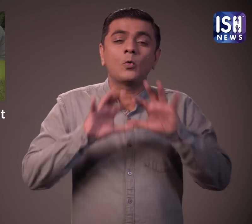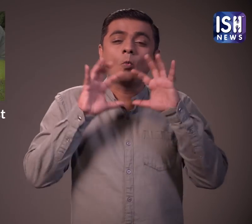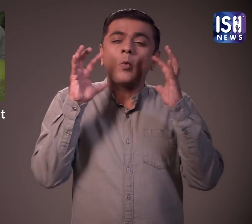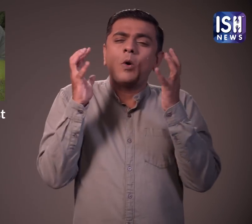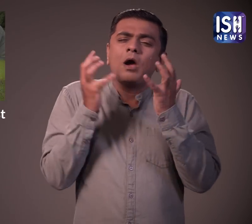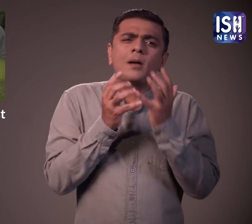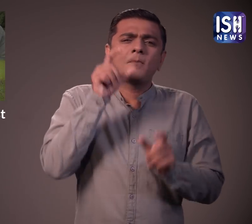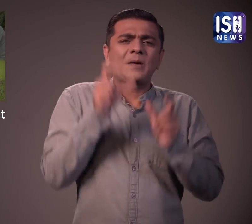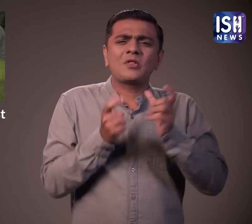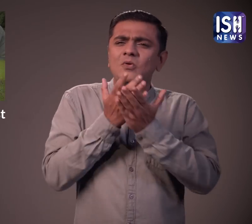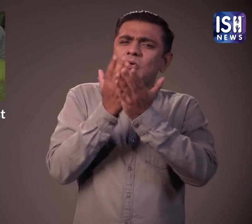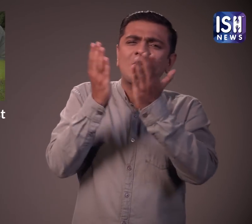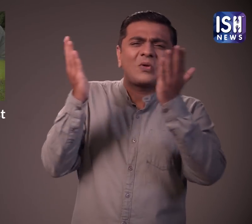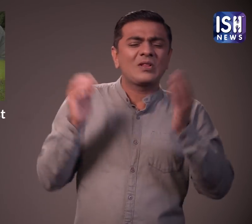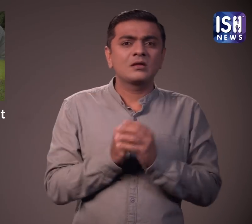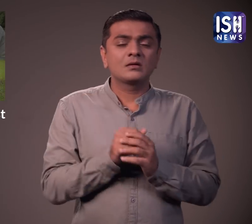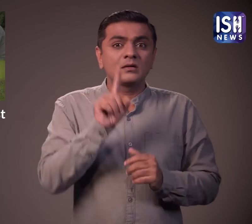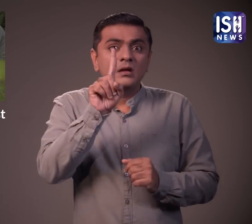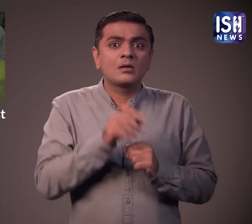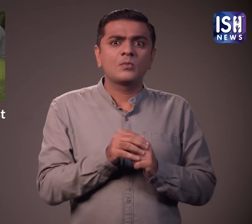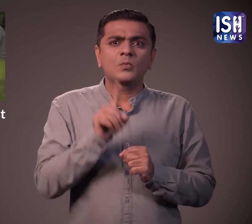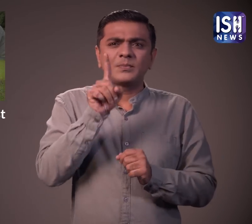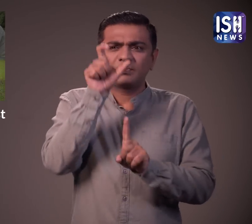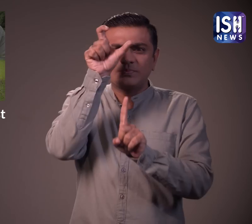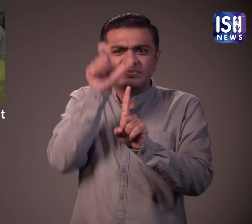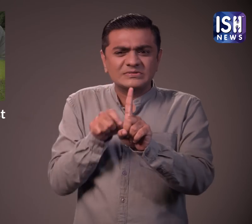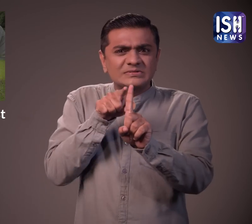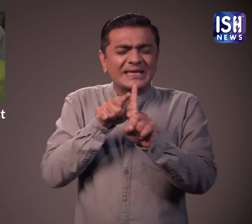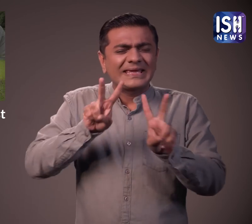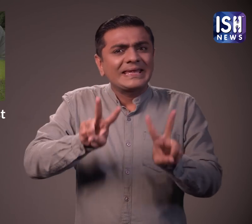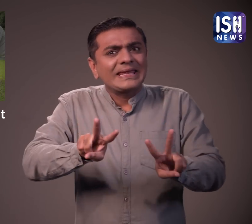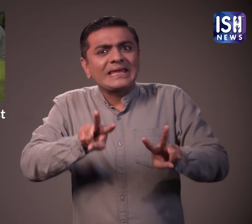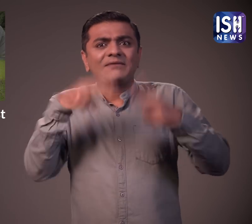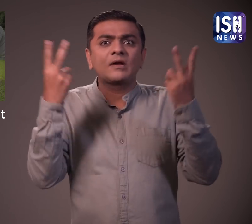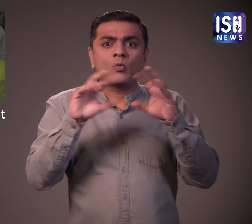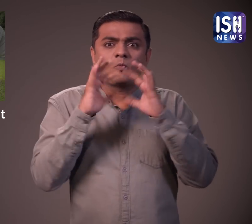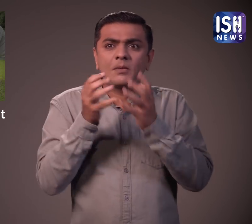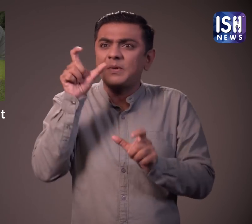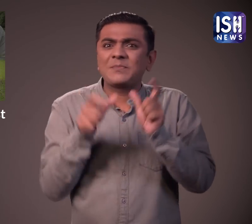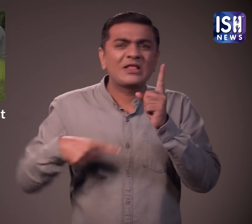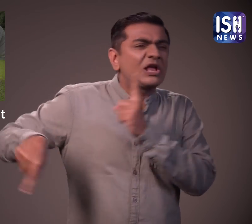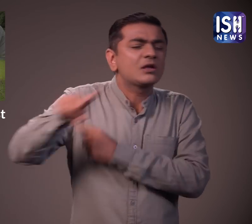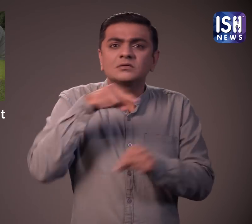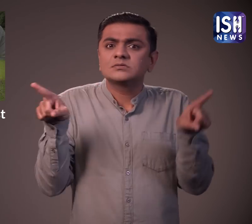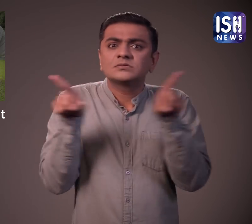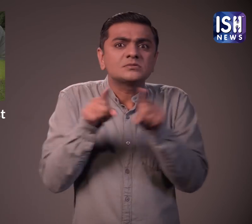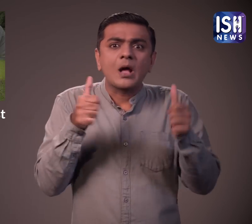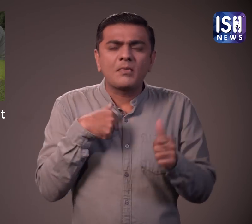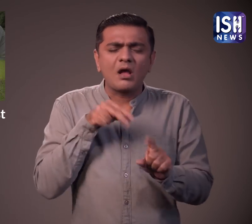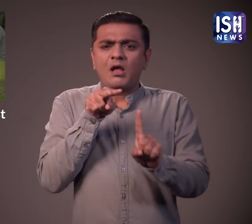दुनिया भर में और दुतीय विशेशताओं या कौश्चले वाले लोग है जो किसी और के पास नहीं